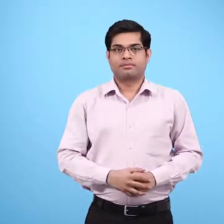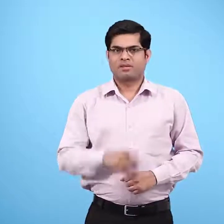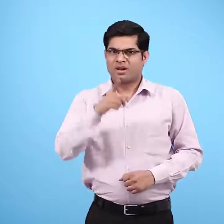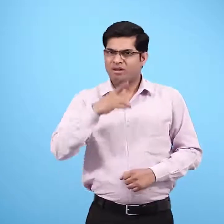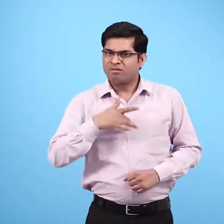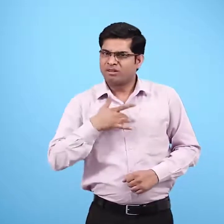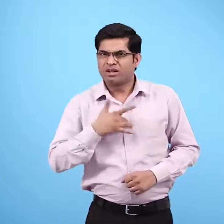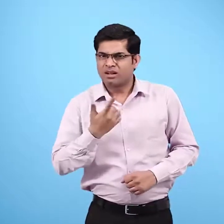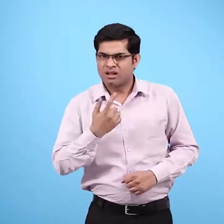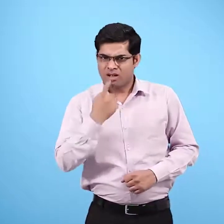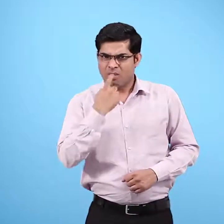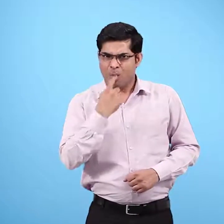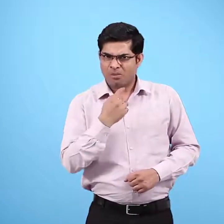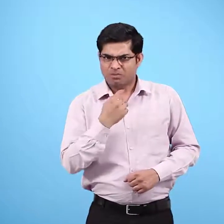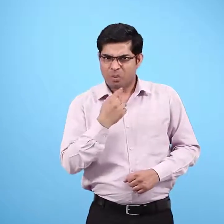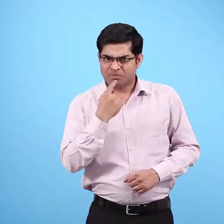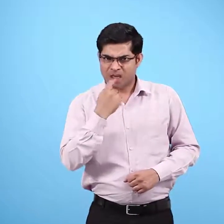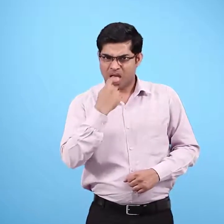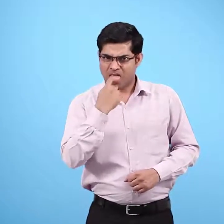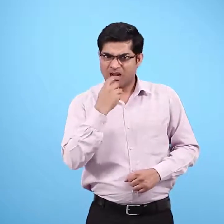क्या चबाने से स्वाद में बदलाव आया?